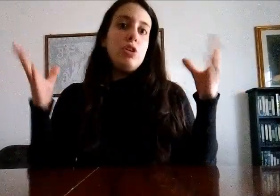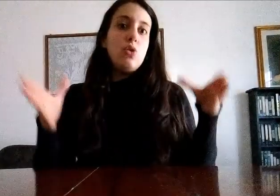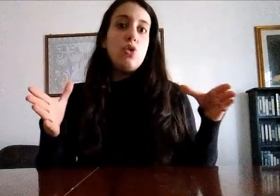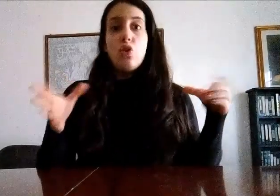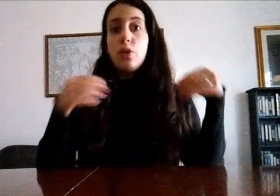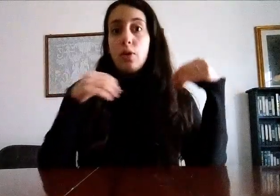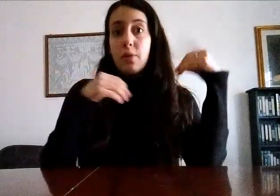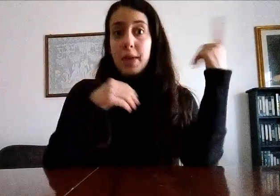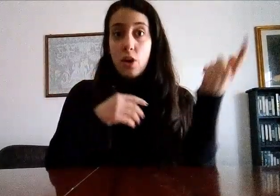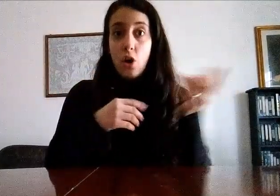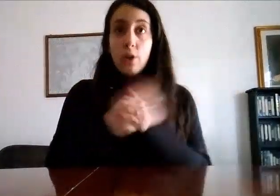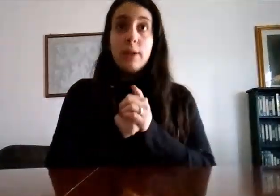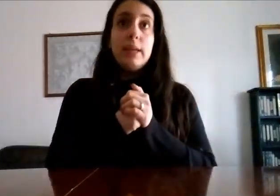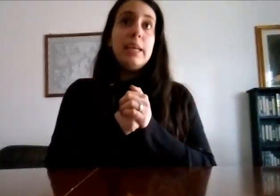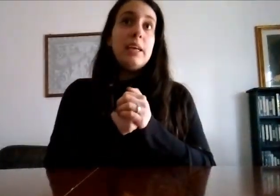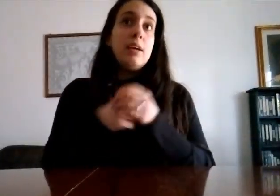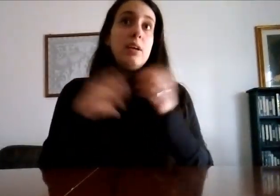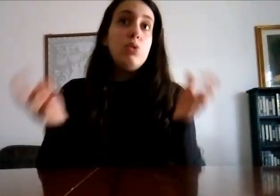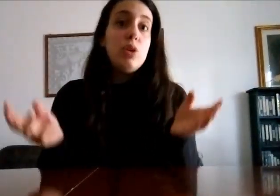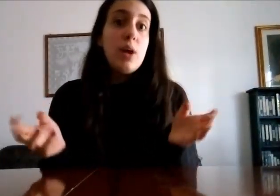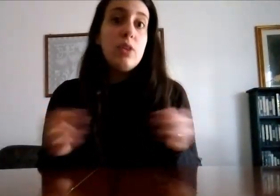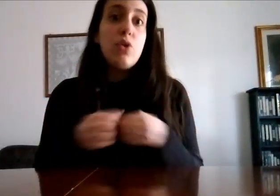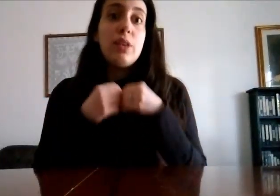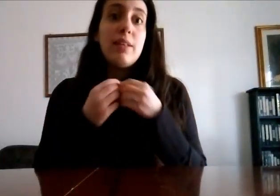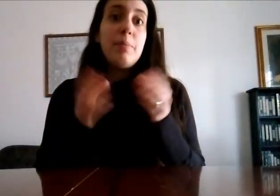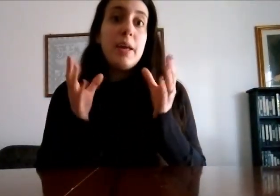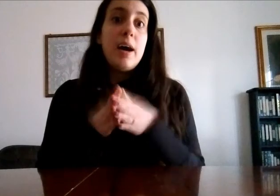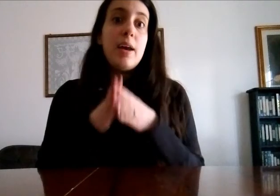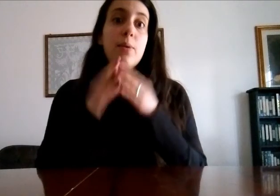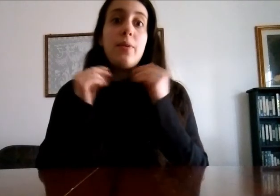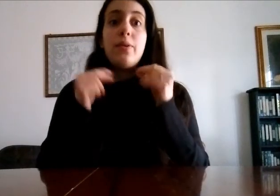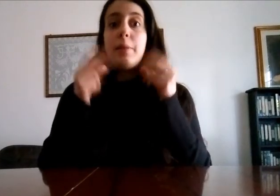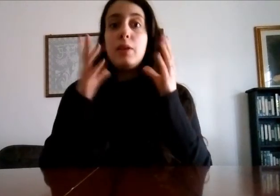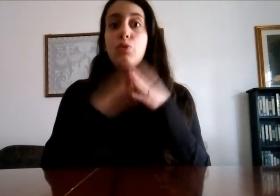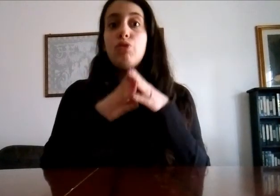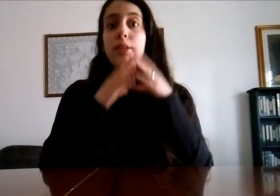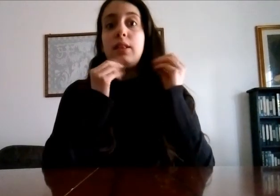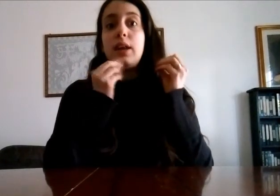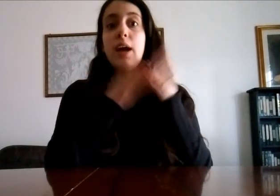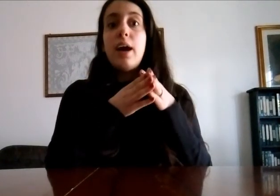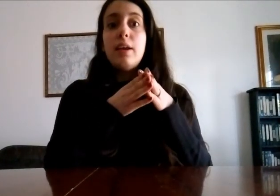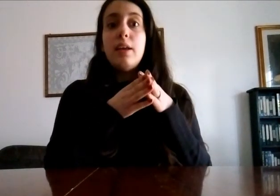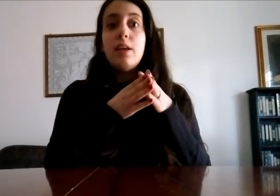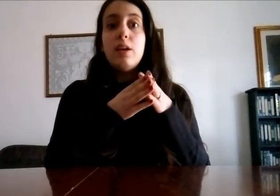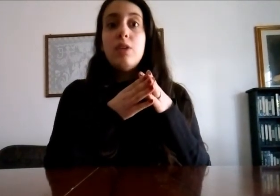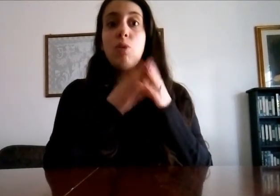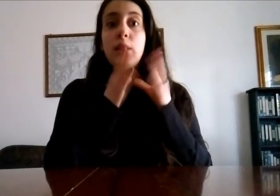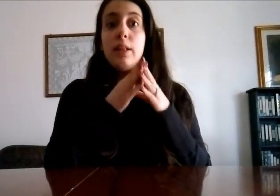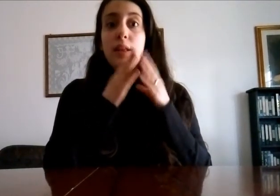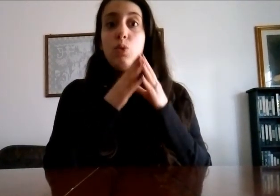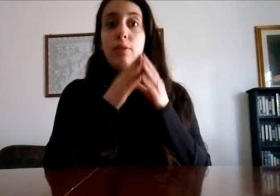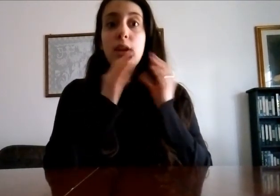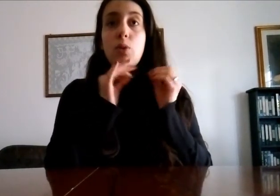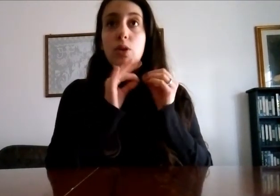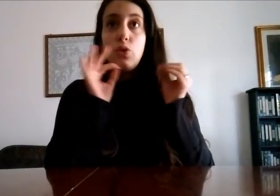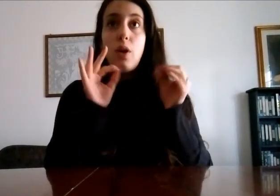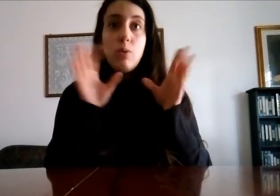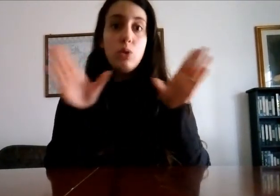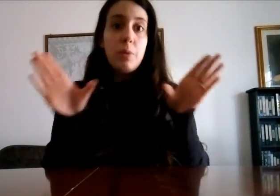genitori o i miei nonni tutti quanti vengono sta a spiegare cosa mi era successo a 3 anni cioè questo addirittura fino a quando ho avuto